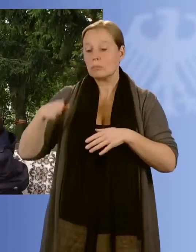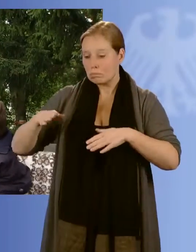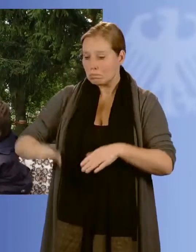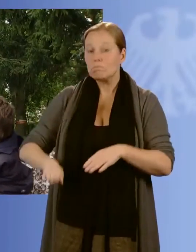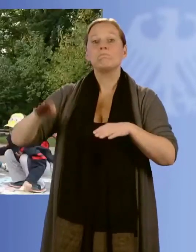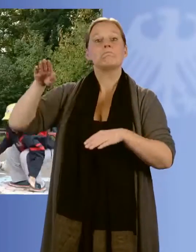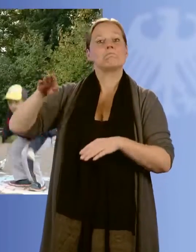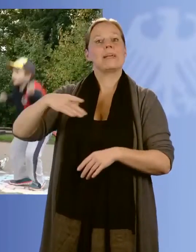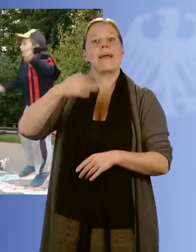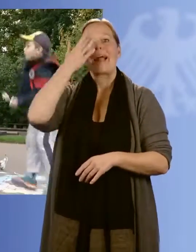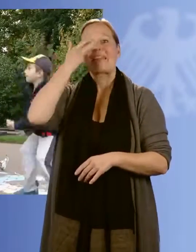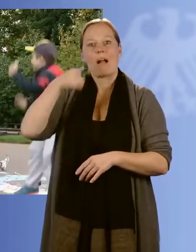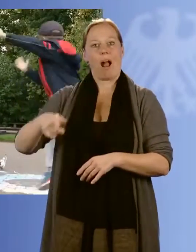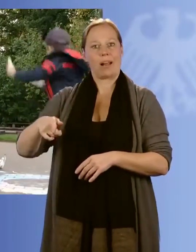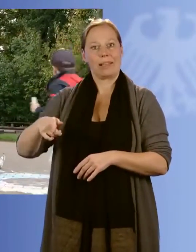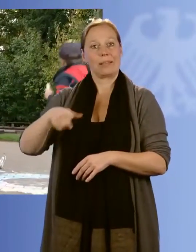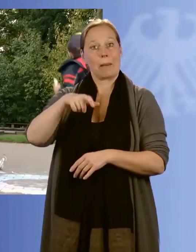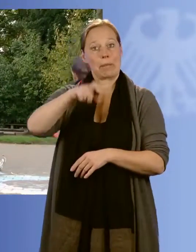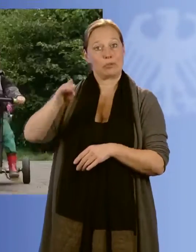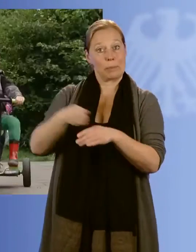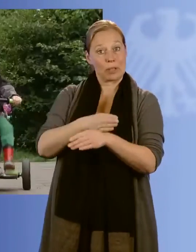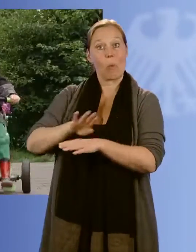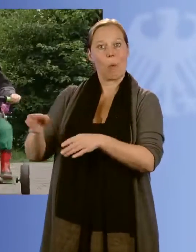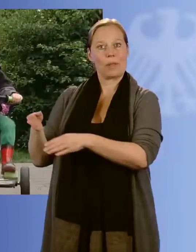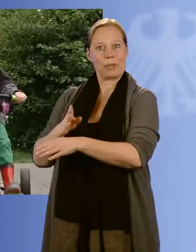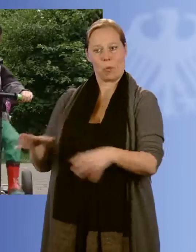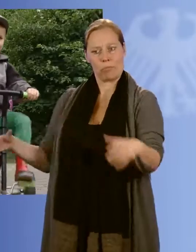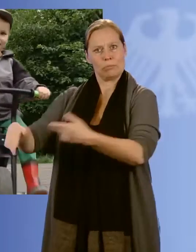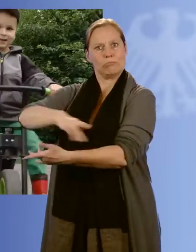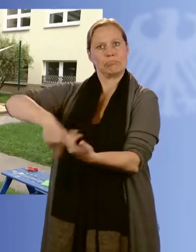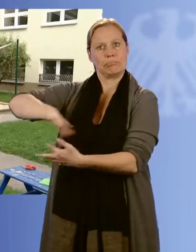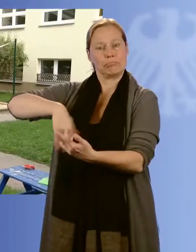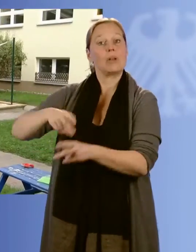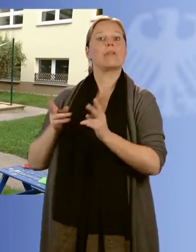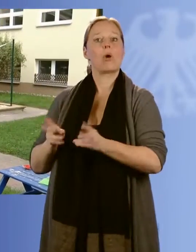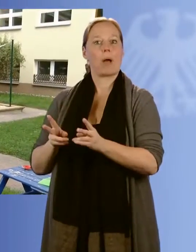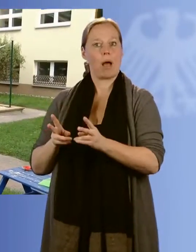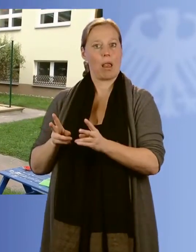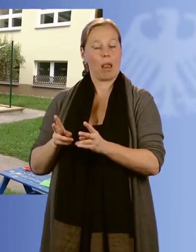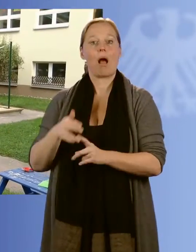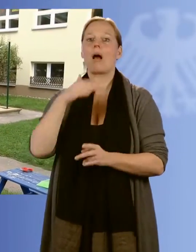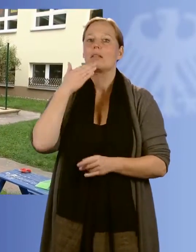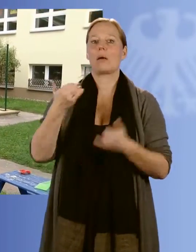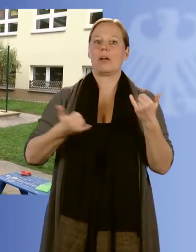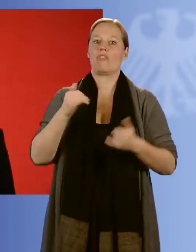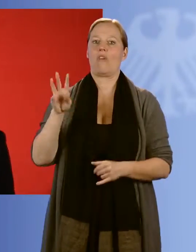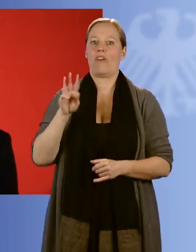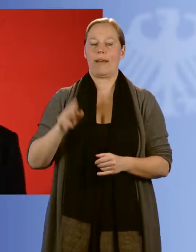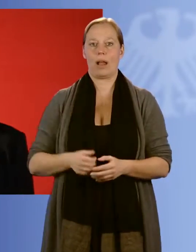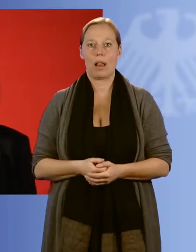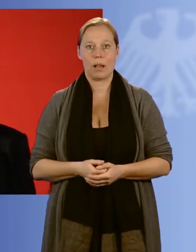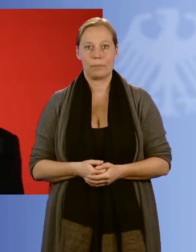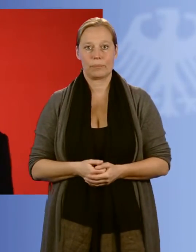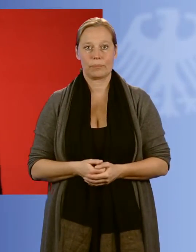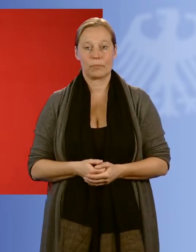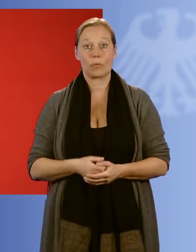an, das Miteinander von Menschen mit und ohne Behinderung ganz normal ist, verdankt die Stadt Inge Weigel. 50